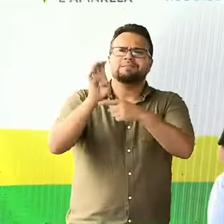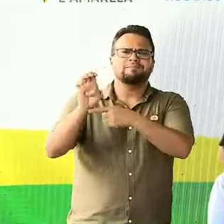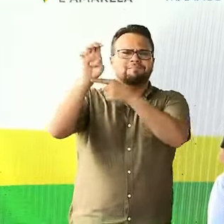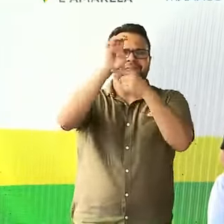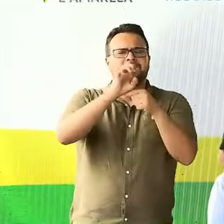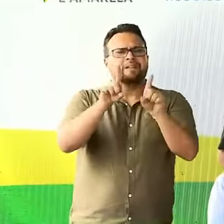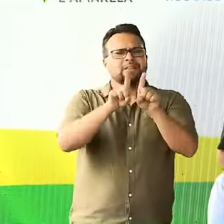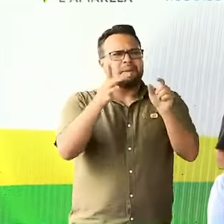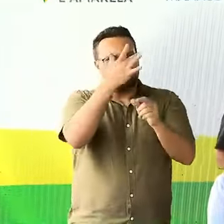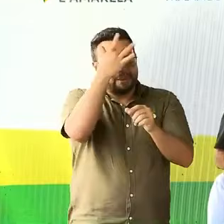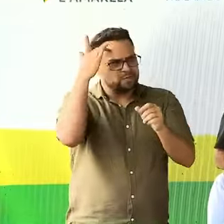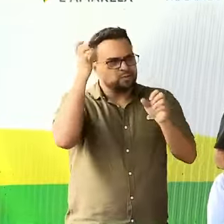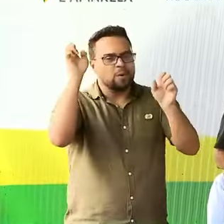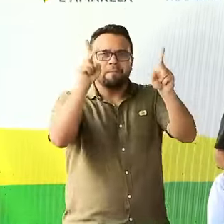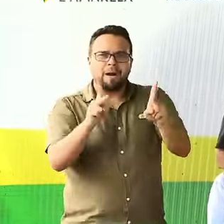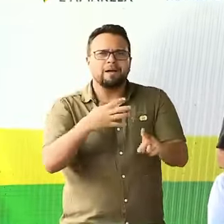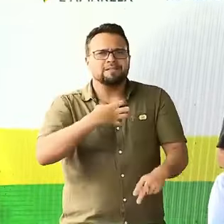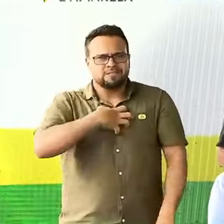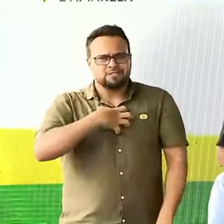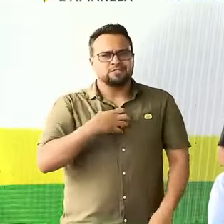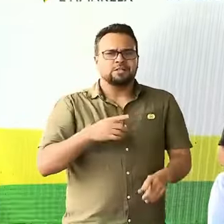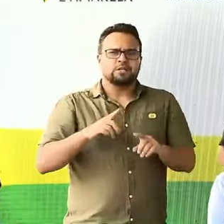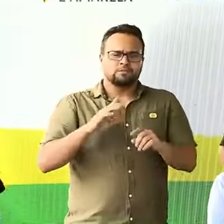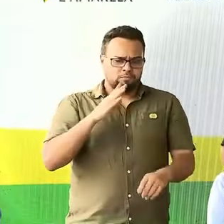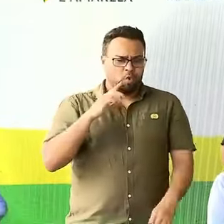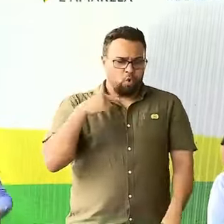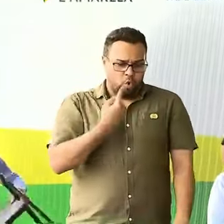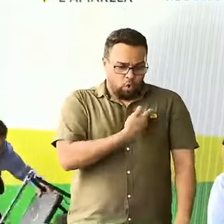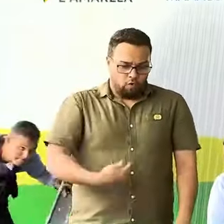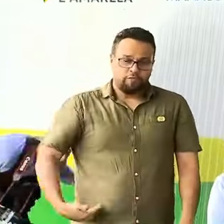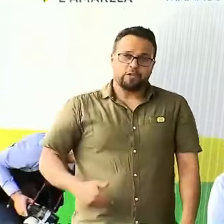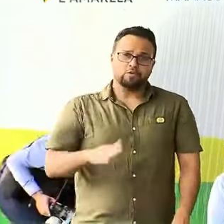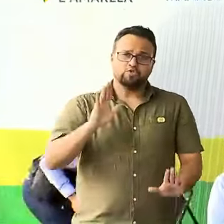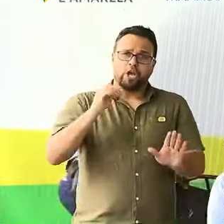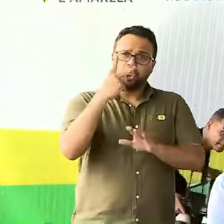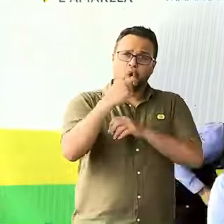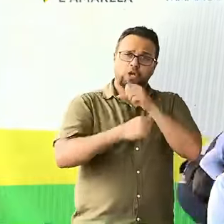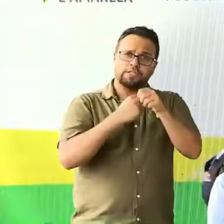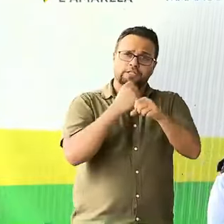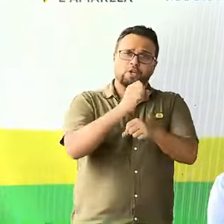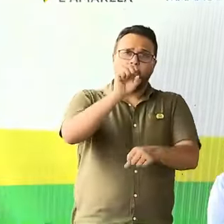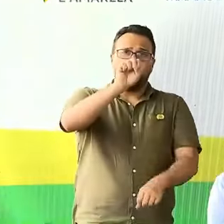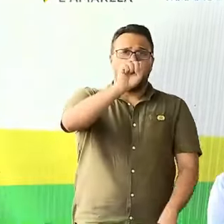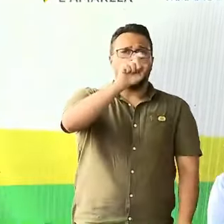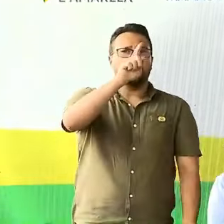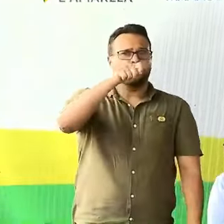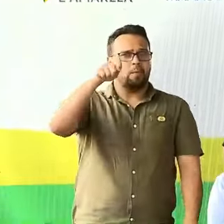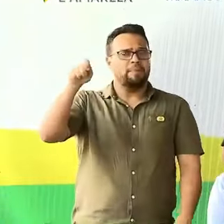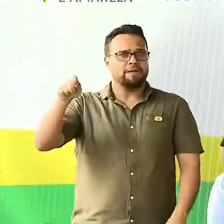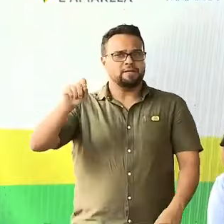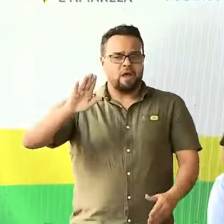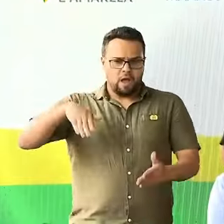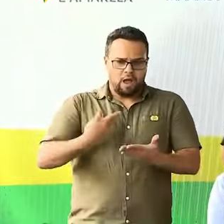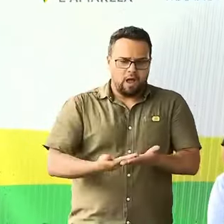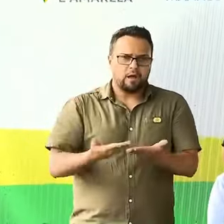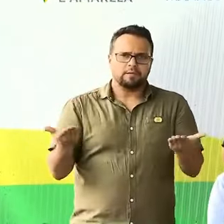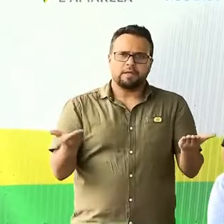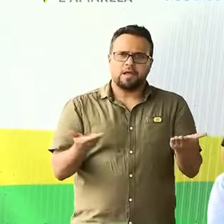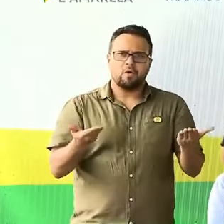O nosso governo está com dois anos e oito meses. E, até o momento,